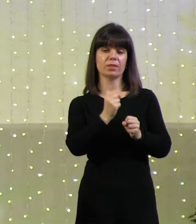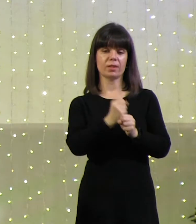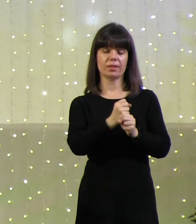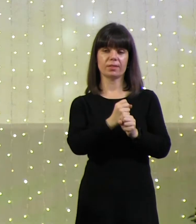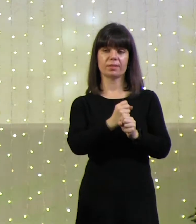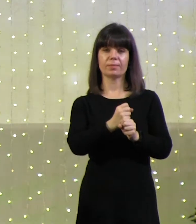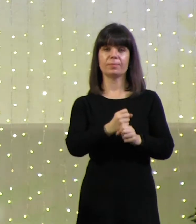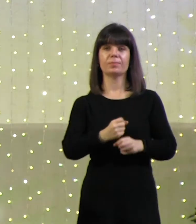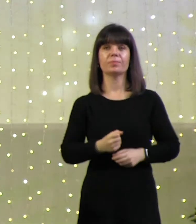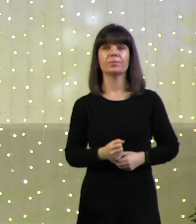сохранен.